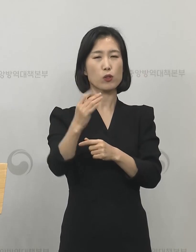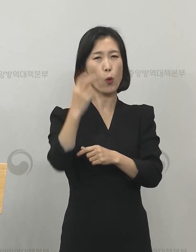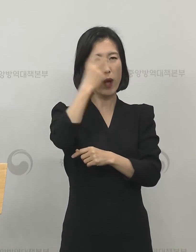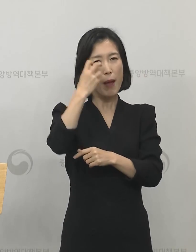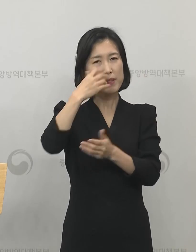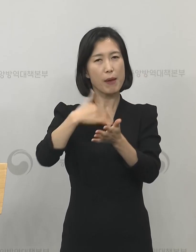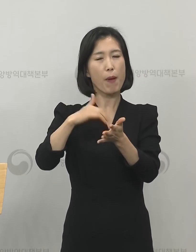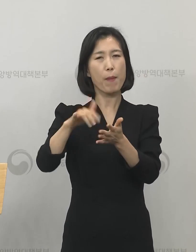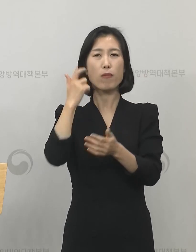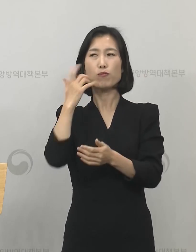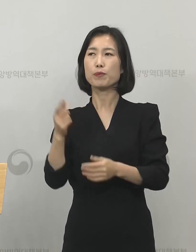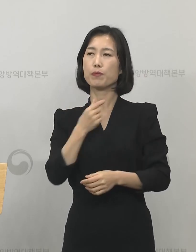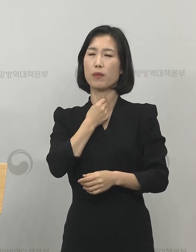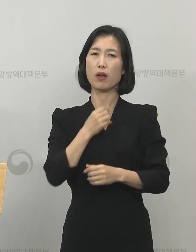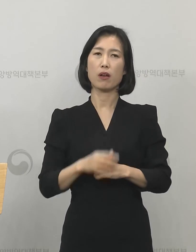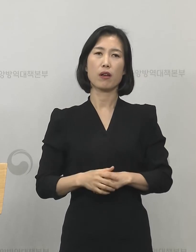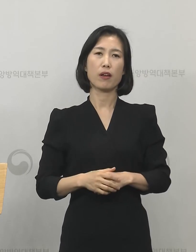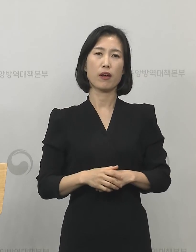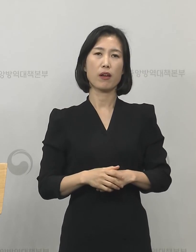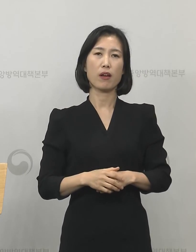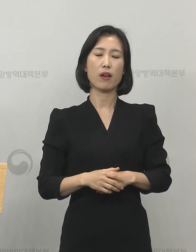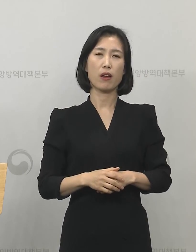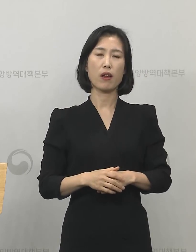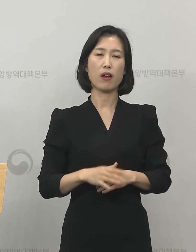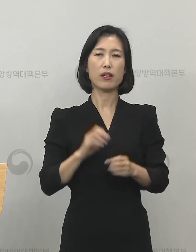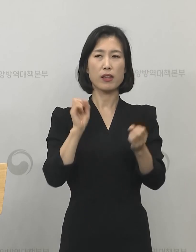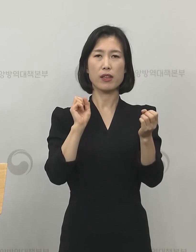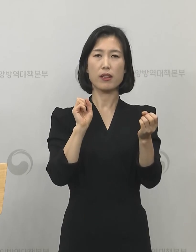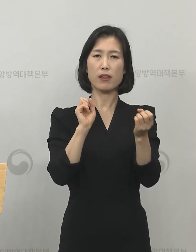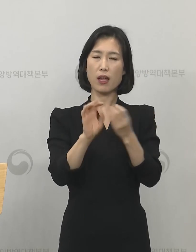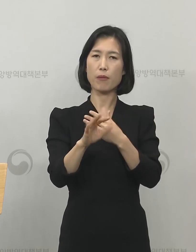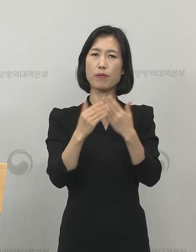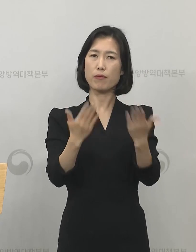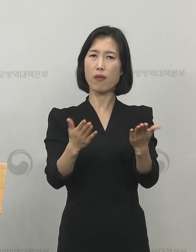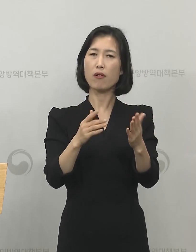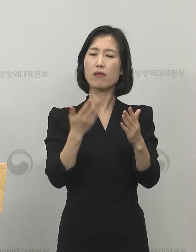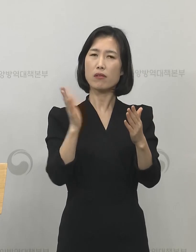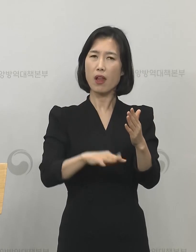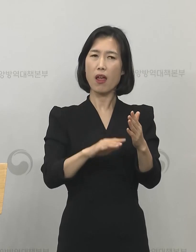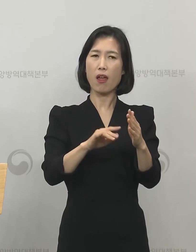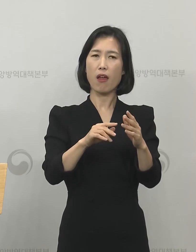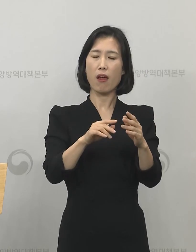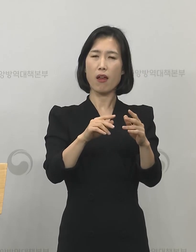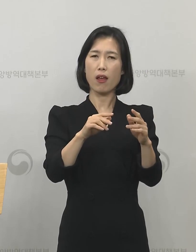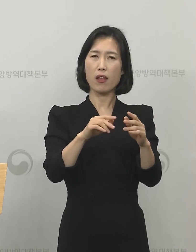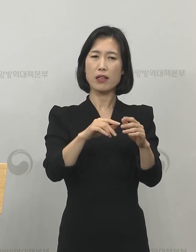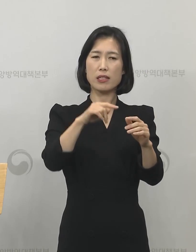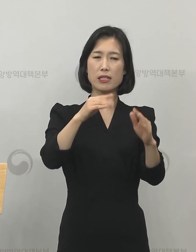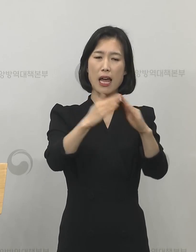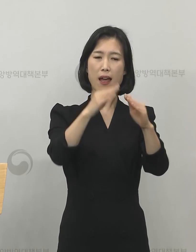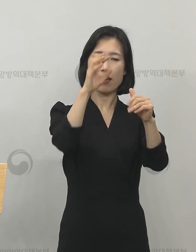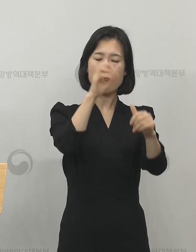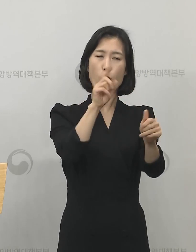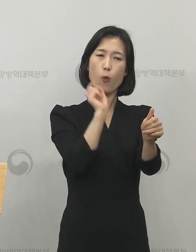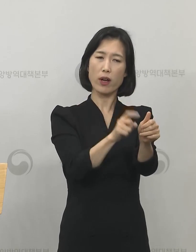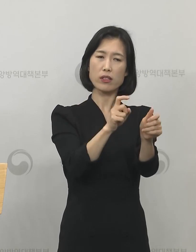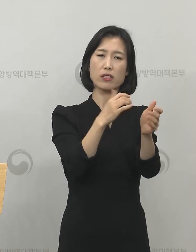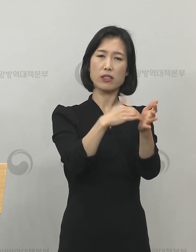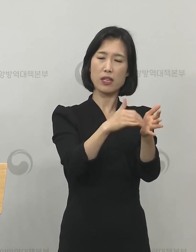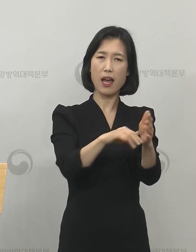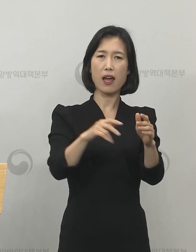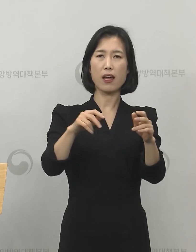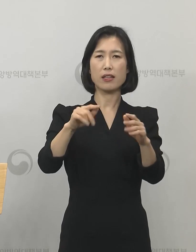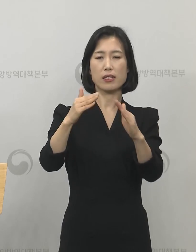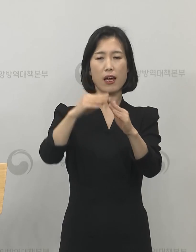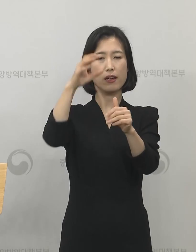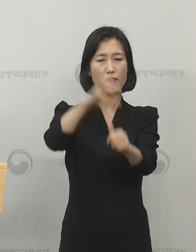따로 장애인 중에 확진자, 자가격리자에 대한 숫자는